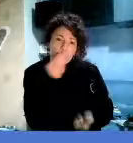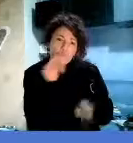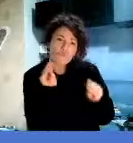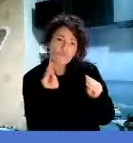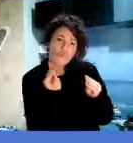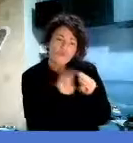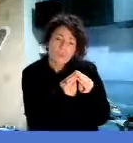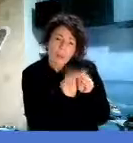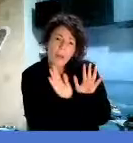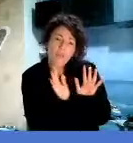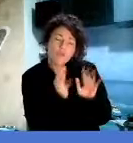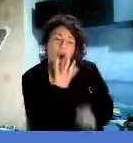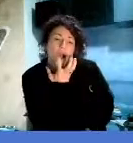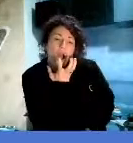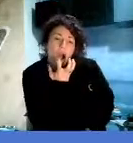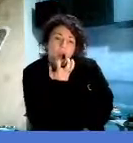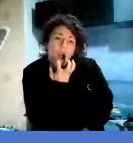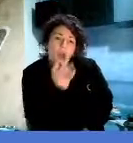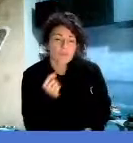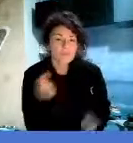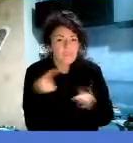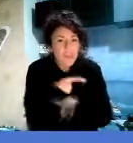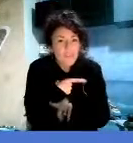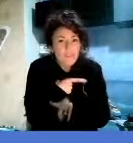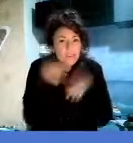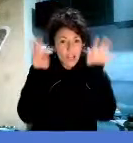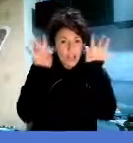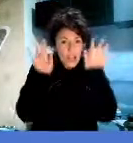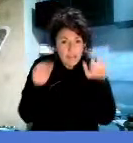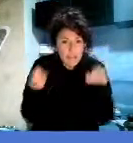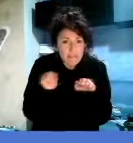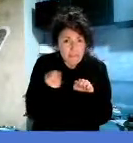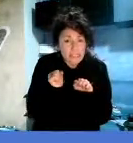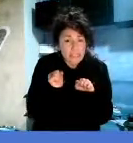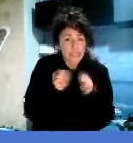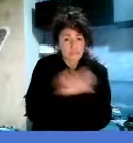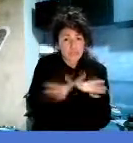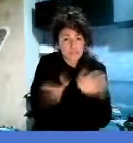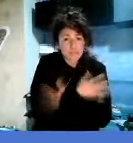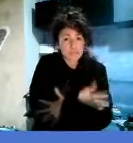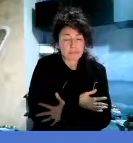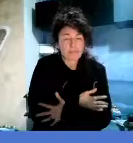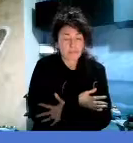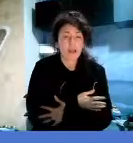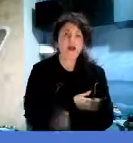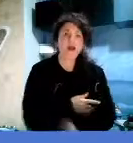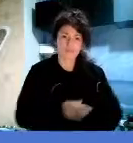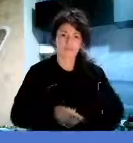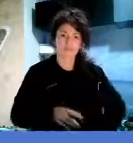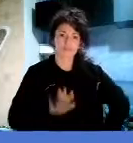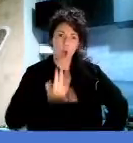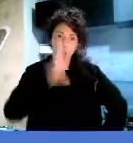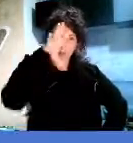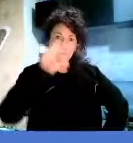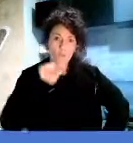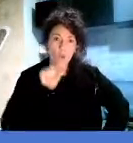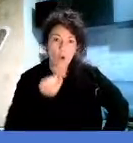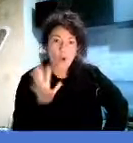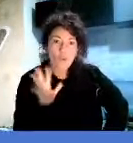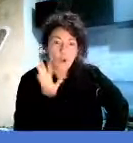Ho trovato. Forse i baci potrebbero essere rosa. Perché sono